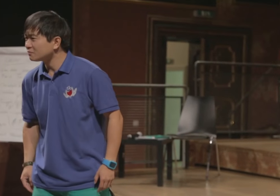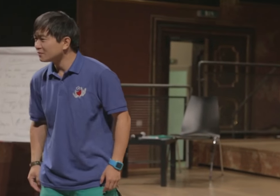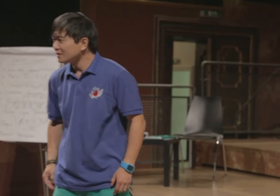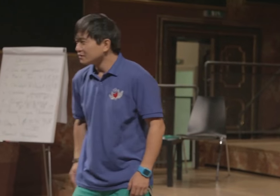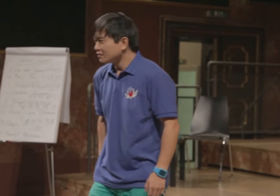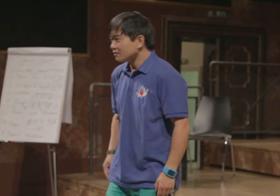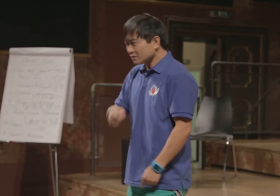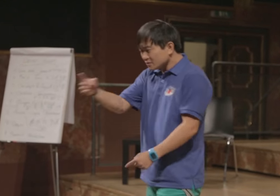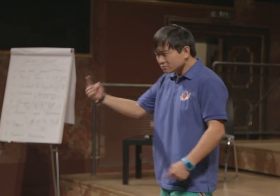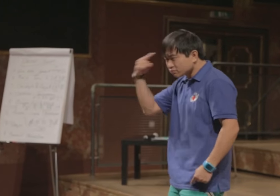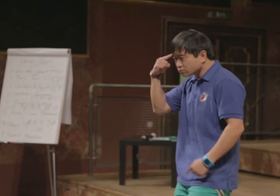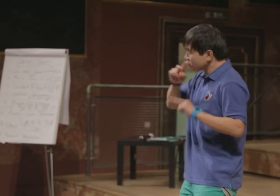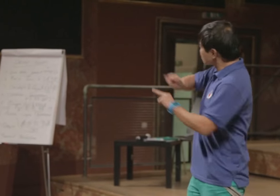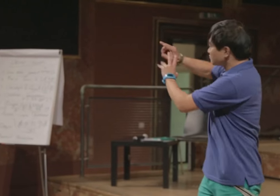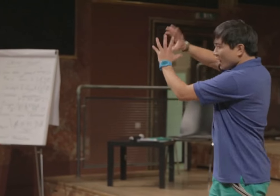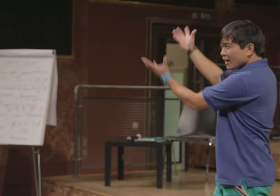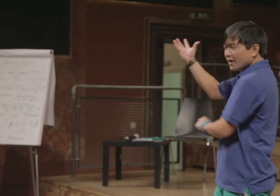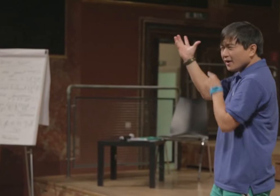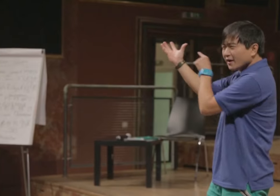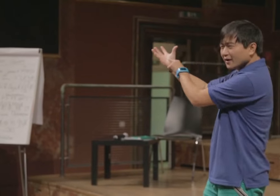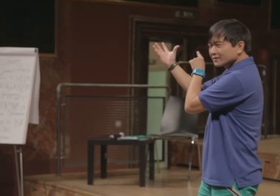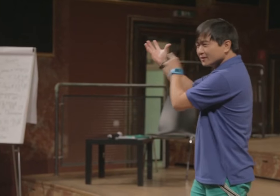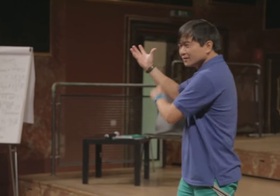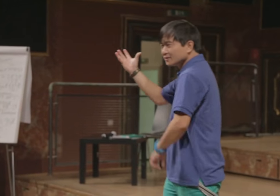Umweltsünder. Die Erde.